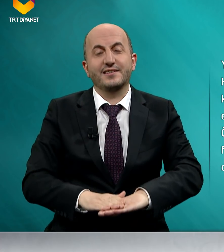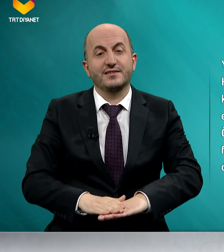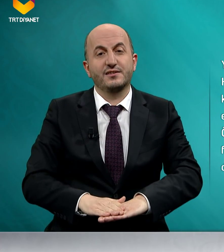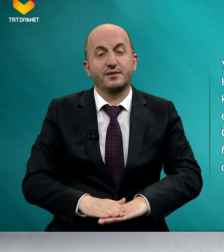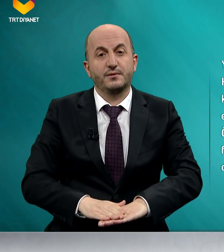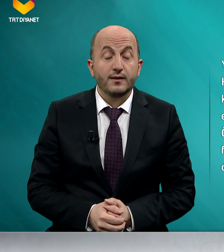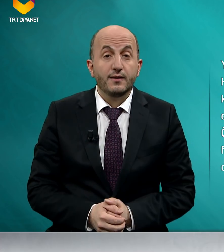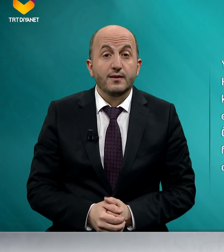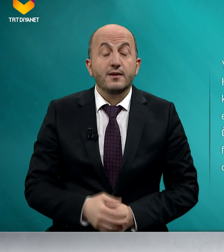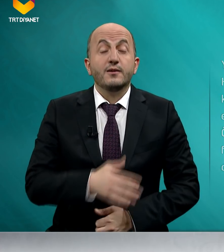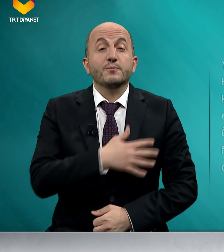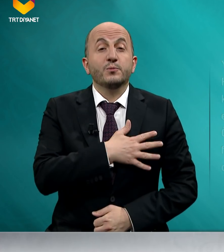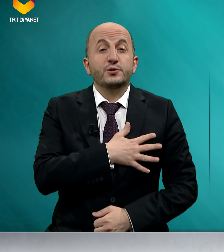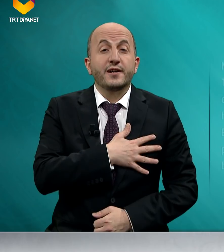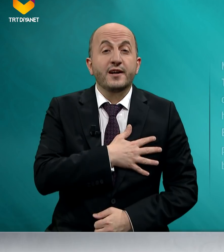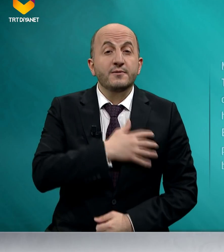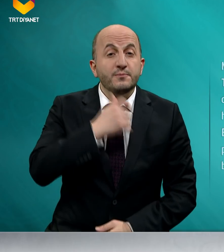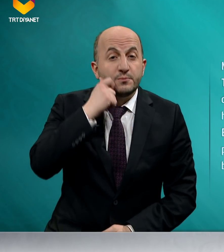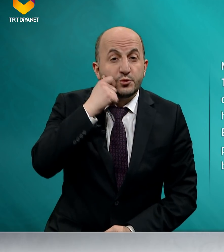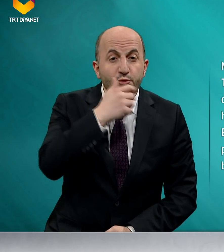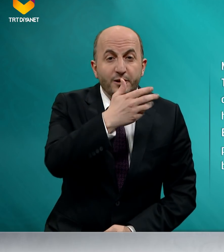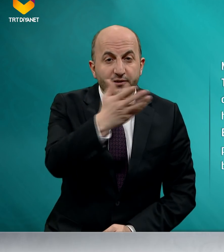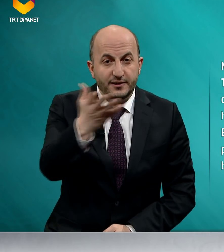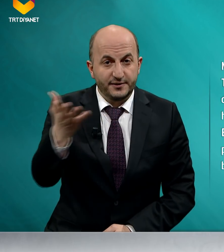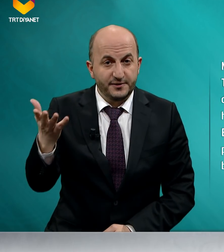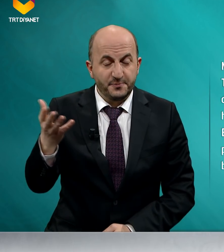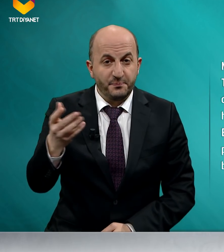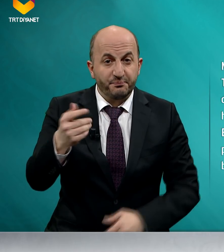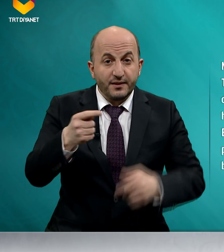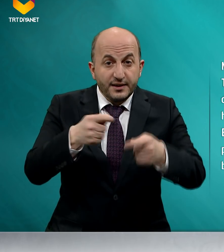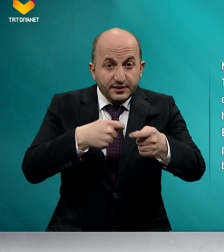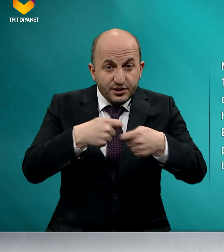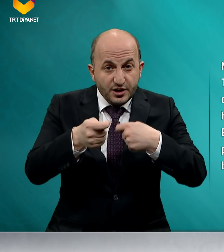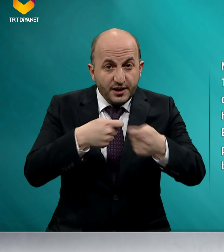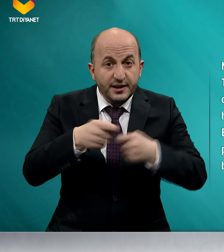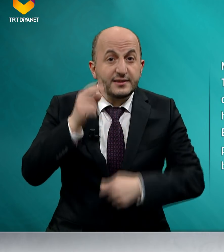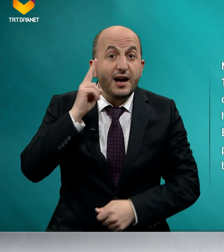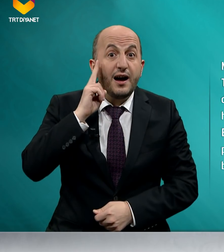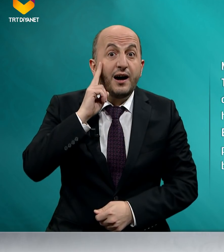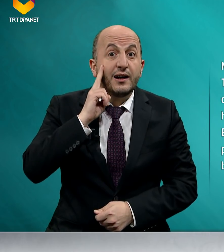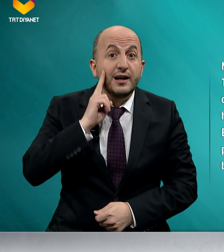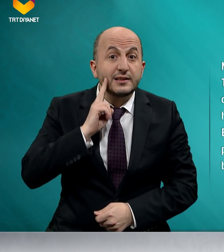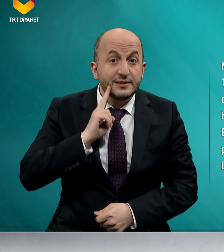Muhterem Müslümanlar, ticaret ahlakının